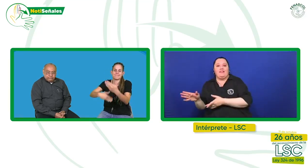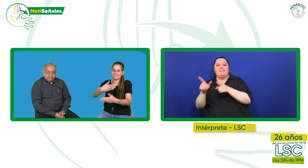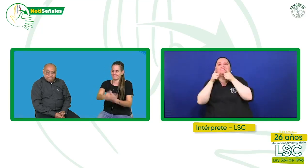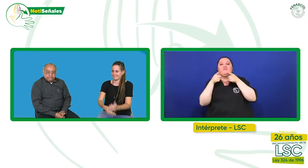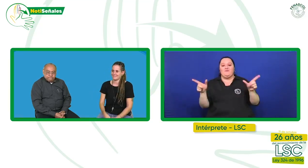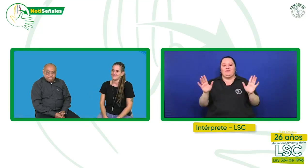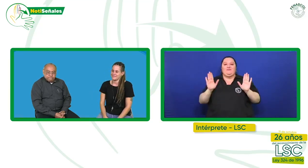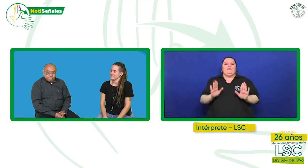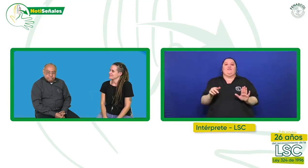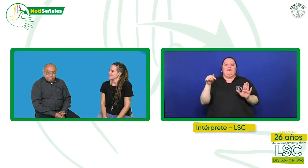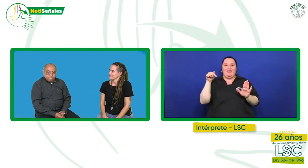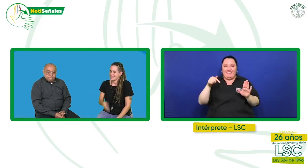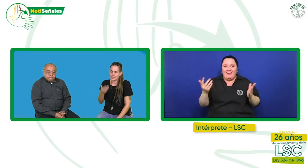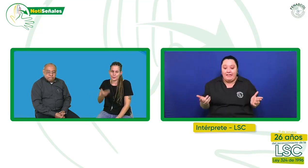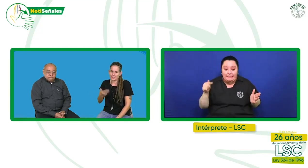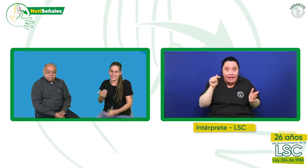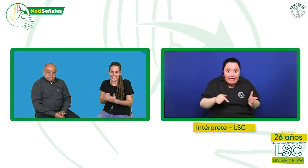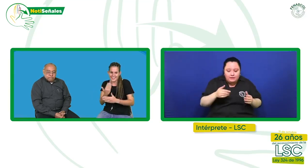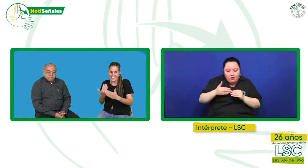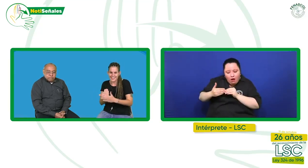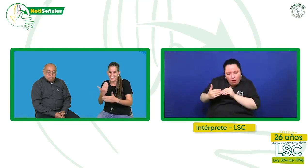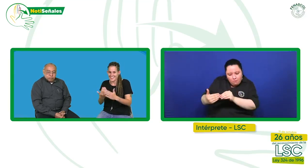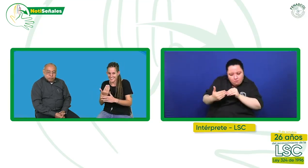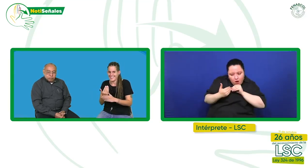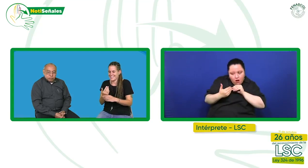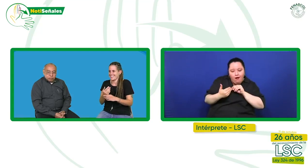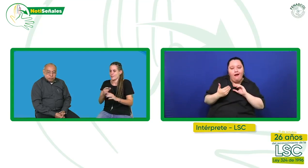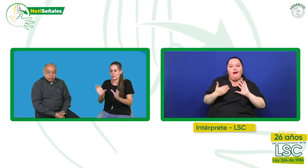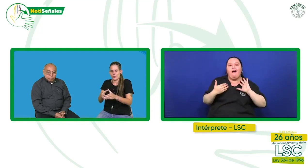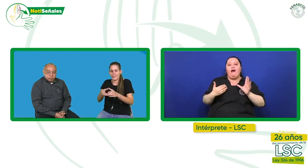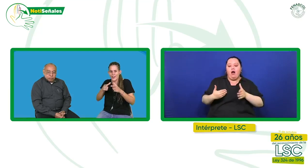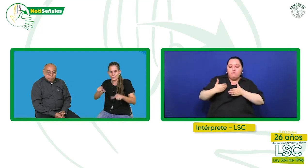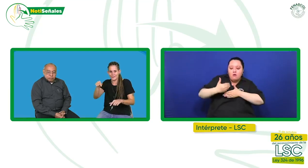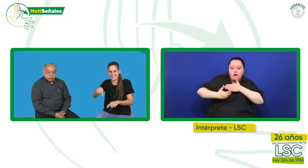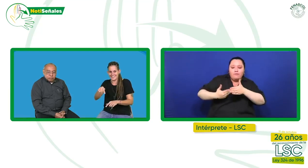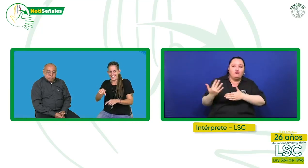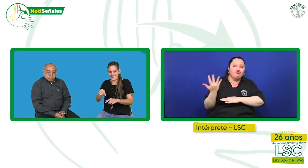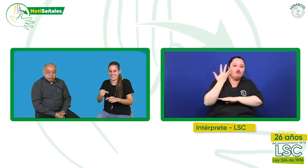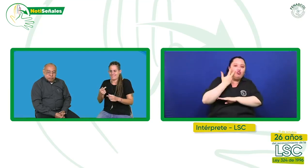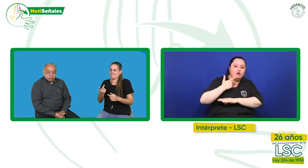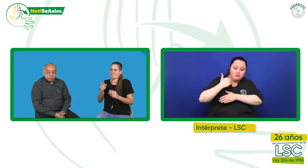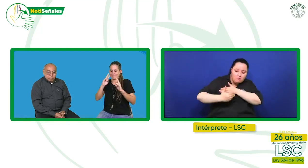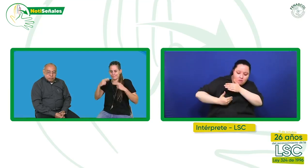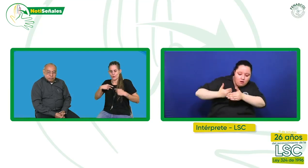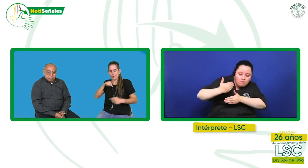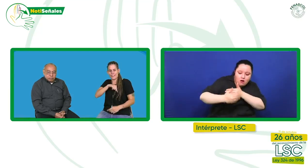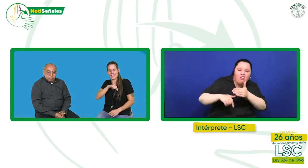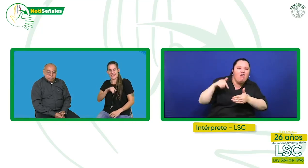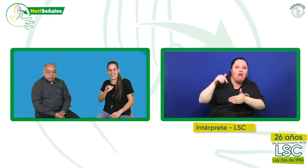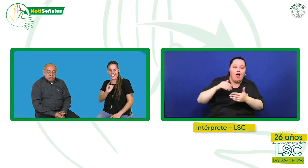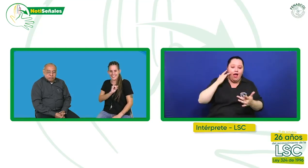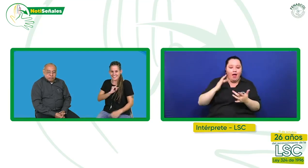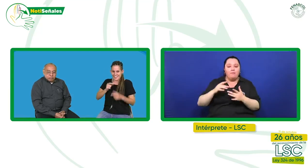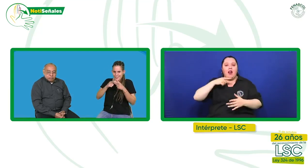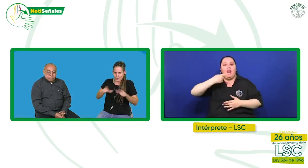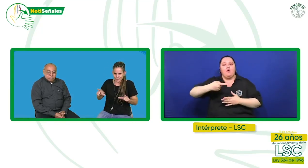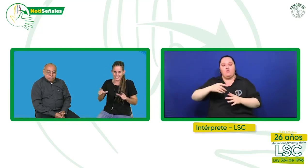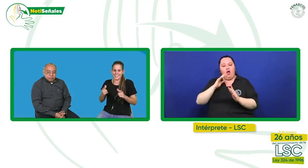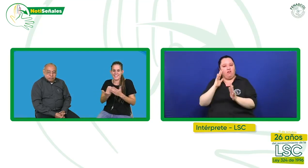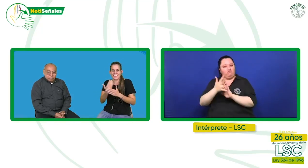a conducir, va a ser la hoja de ruta que nos va a permitir día a día velar por el estatus de la lengua, tomar conciencia de